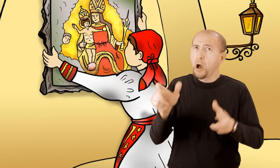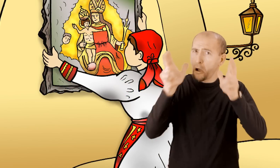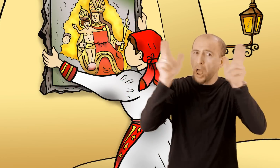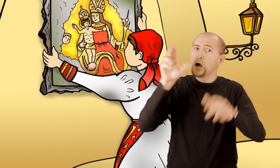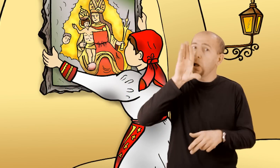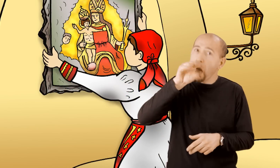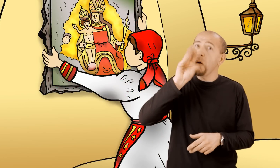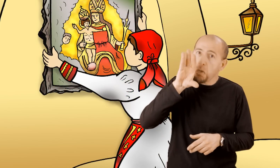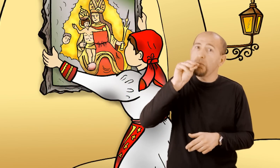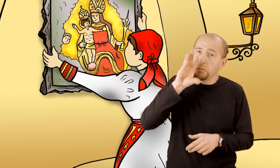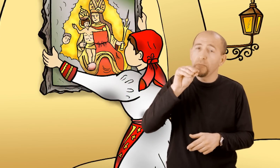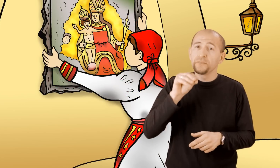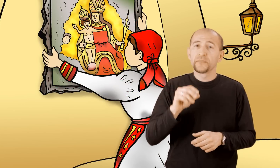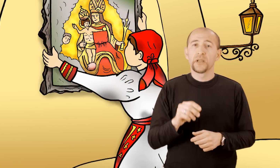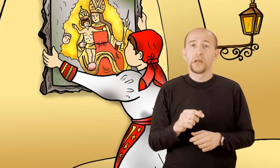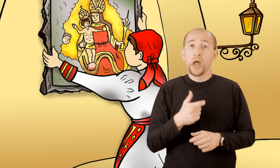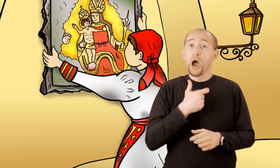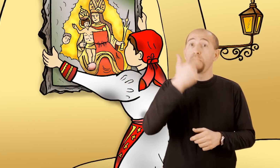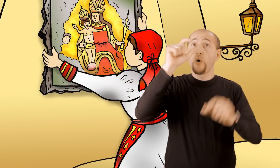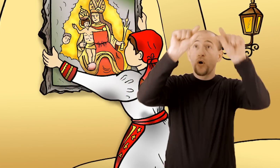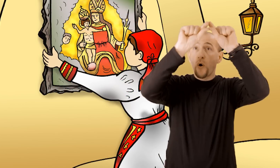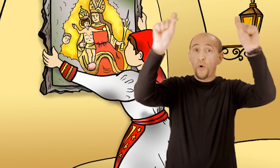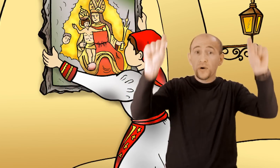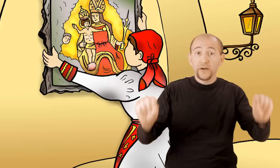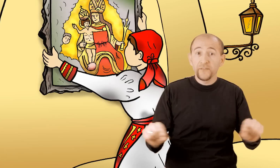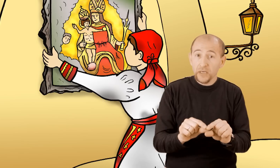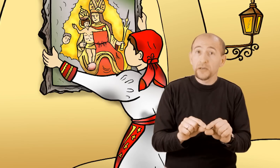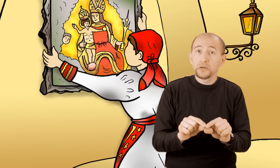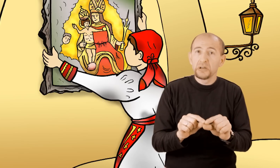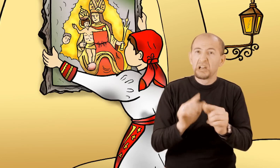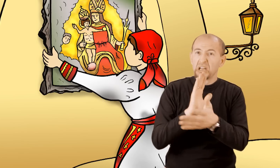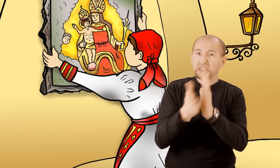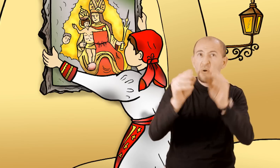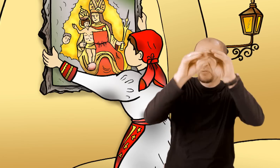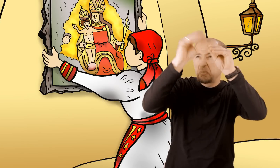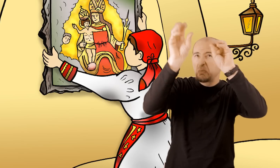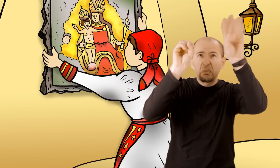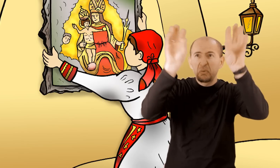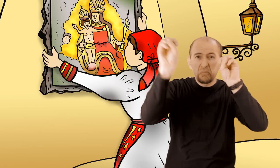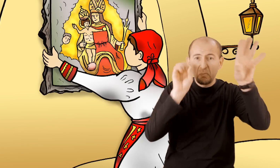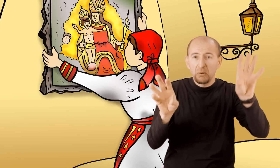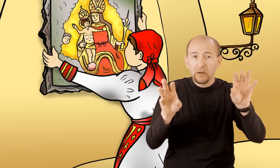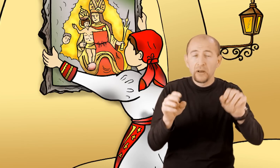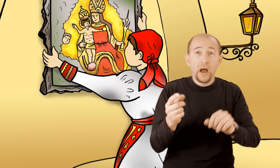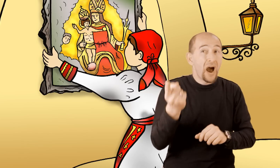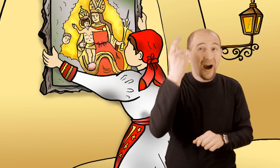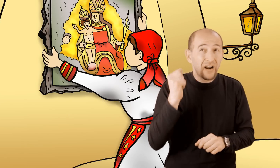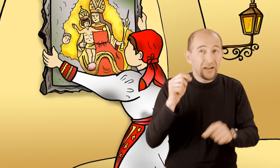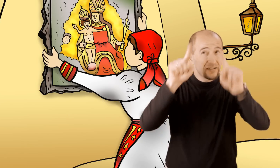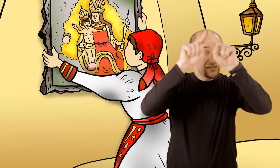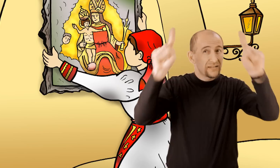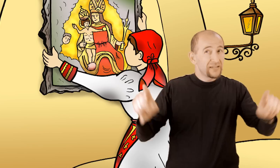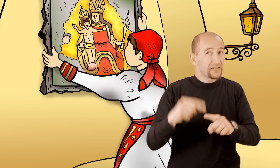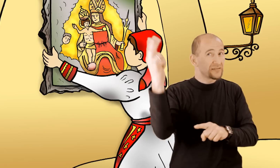Jedan čovjek glasno primijeti. Bože, okvir slike je izgorio, a slika ostala cijela.